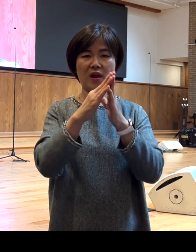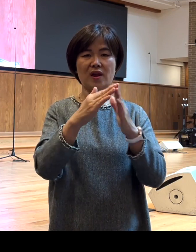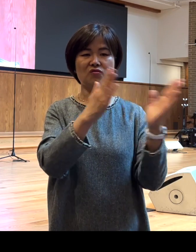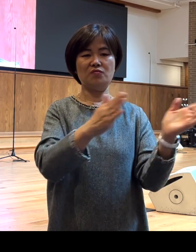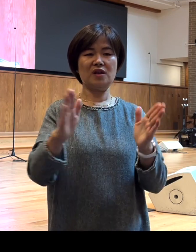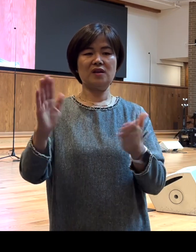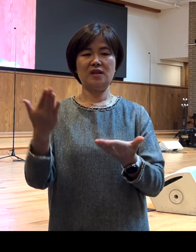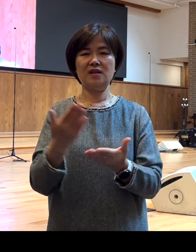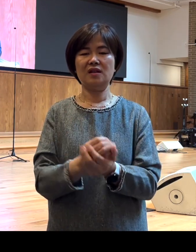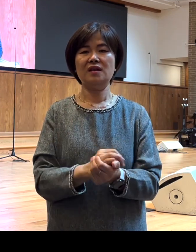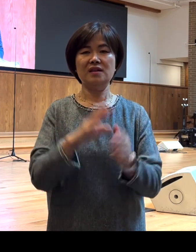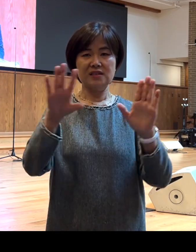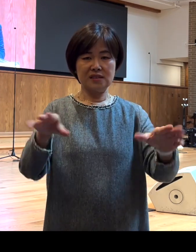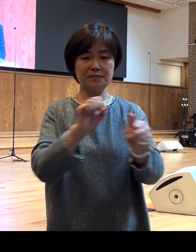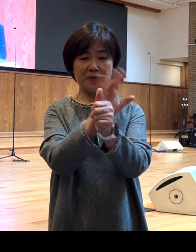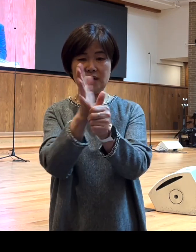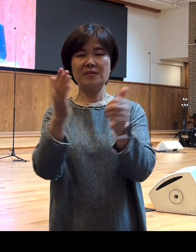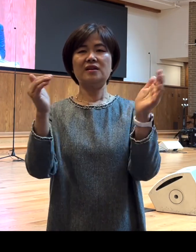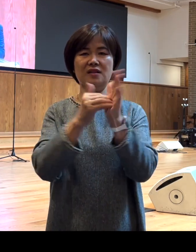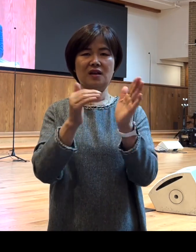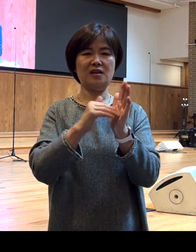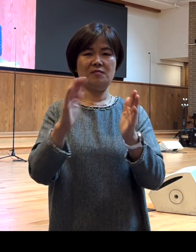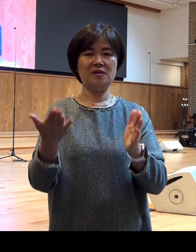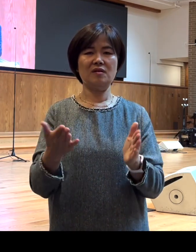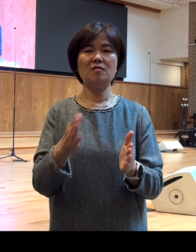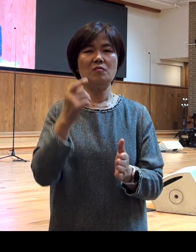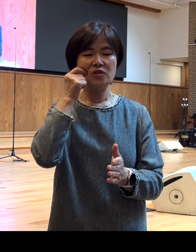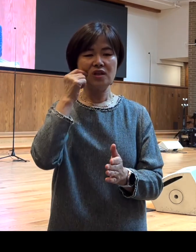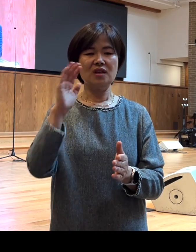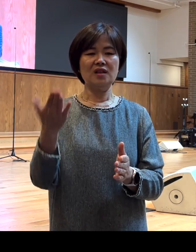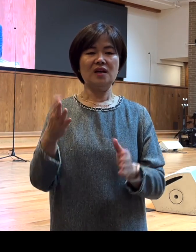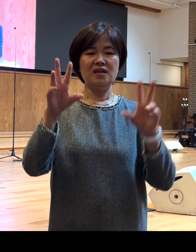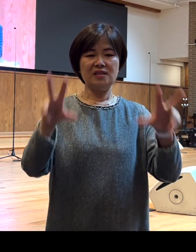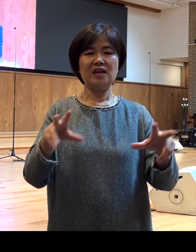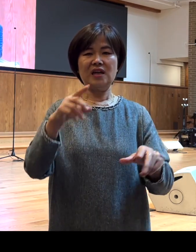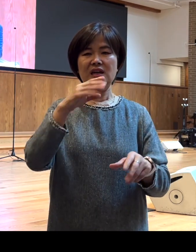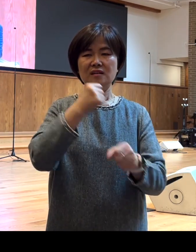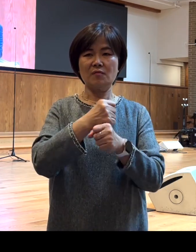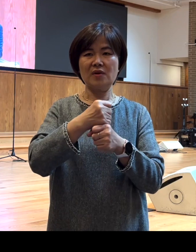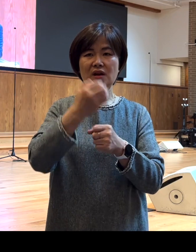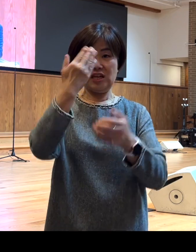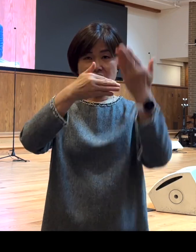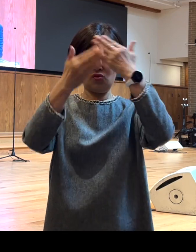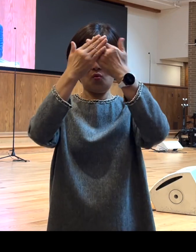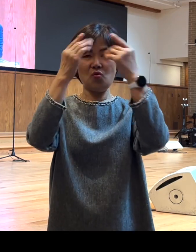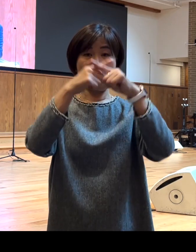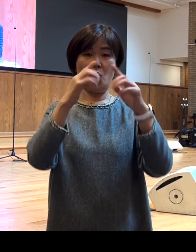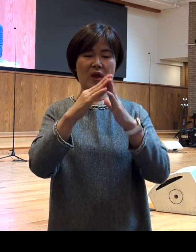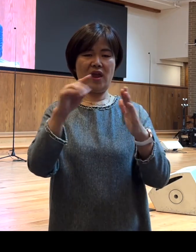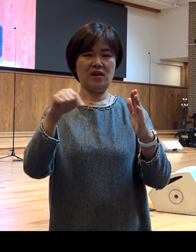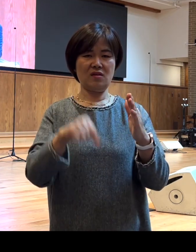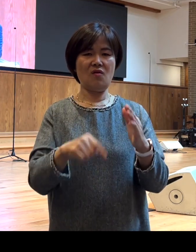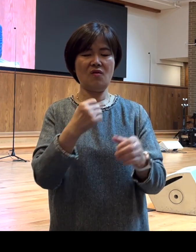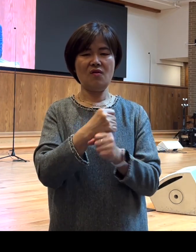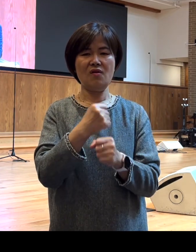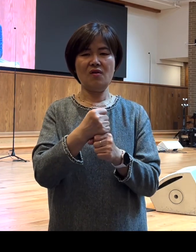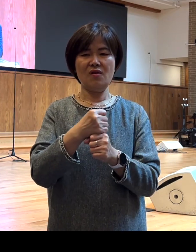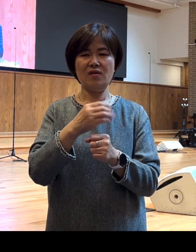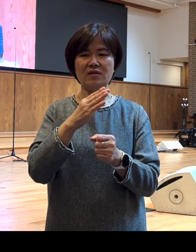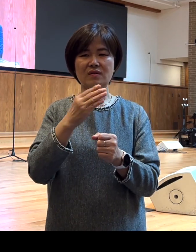팬데믹이 지나면서 그렇게 하지 못하다가 최근에 인도 교회에서 요청이 들어와서 당회와 함께